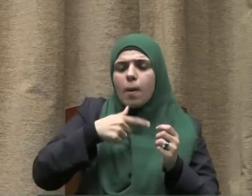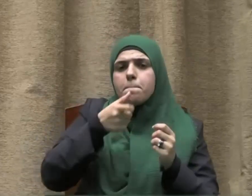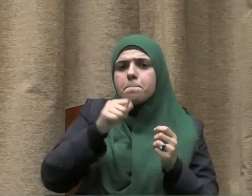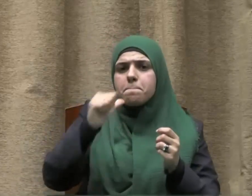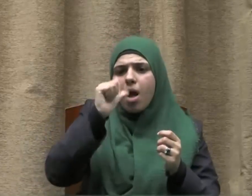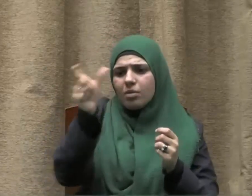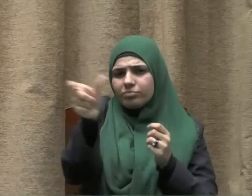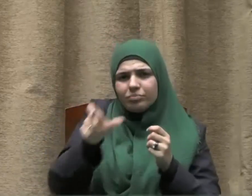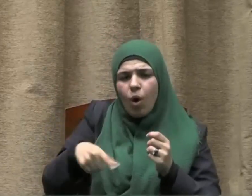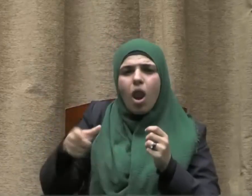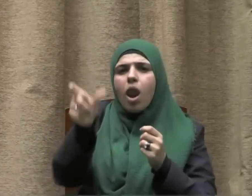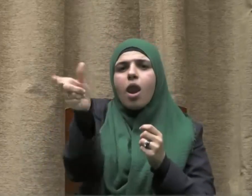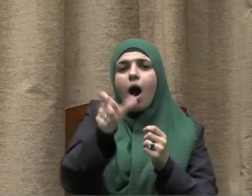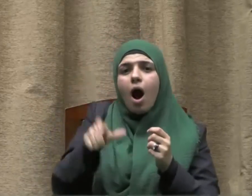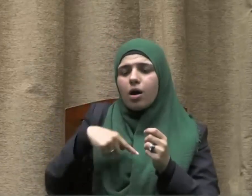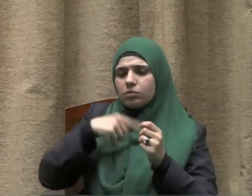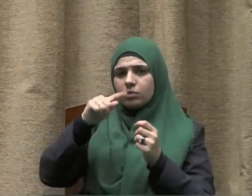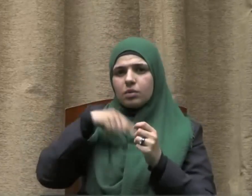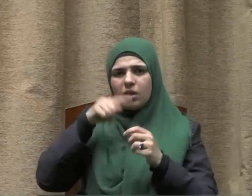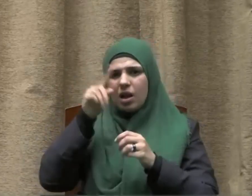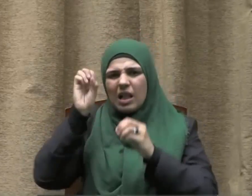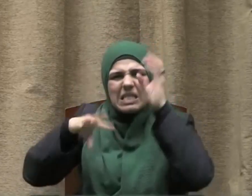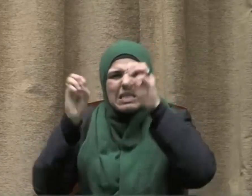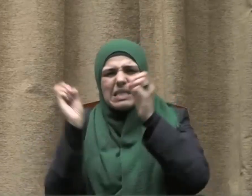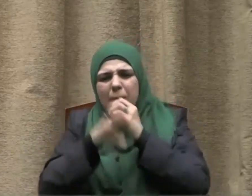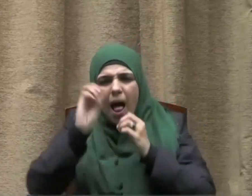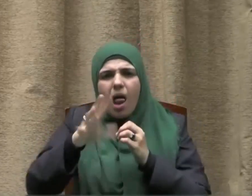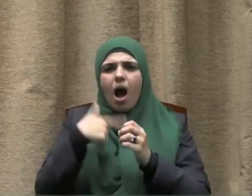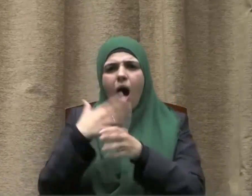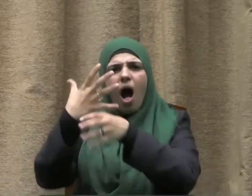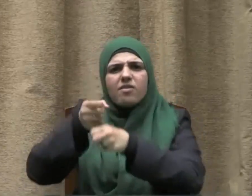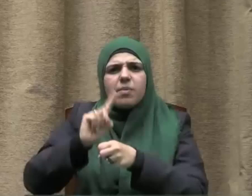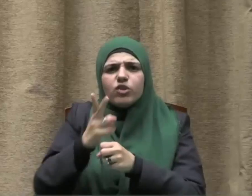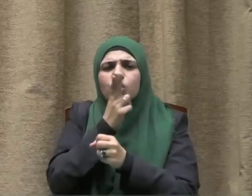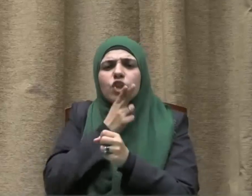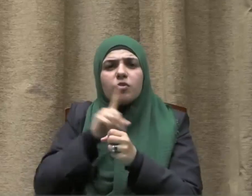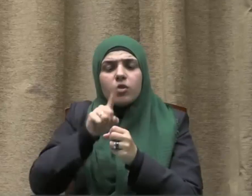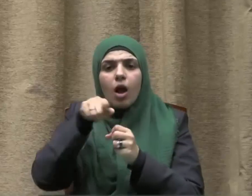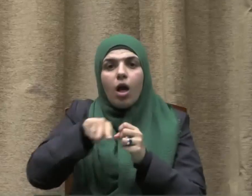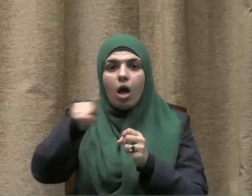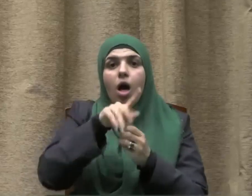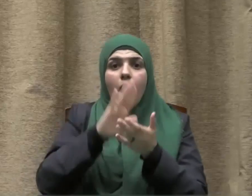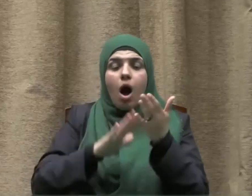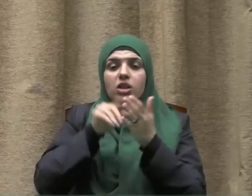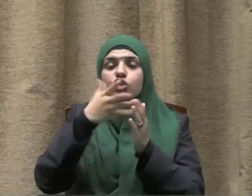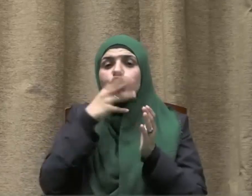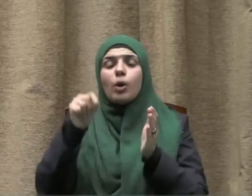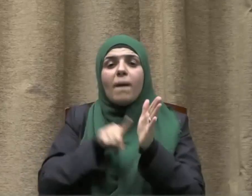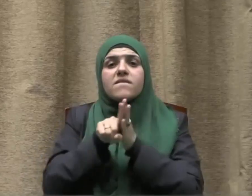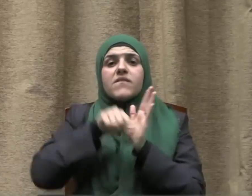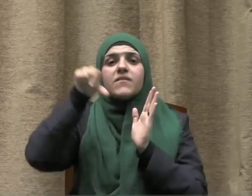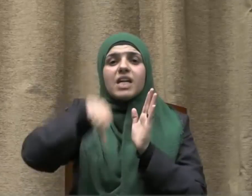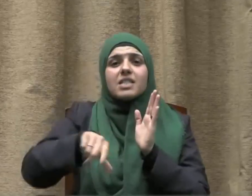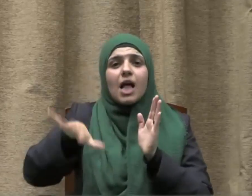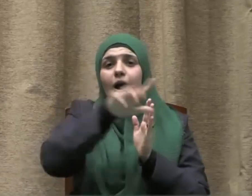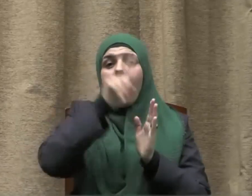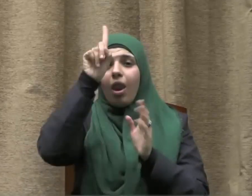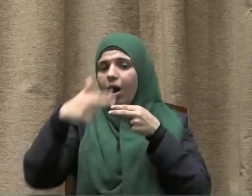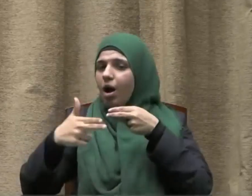المياه أو إهدارها أو عدم المحافظة عليها صورة من صور الفساد الذي نهى الله